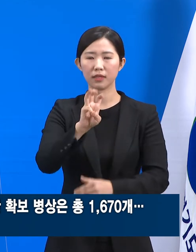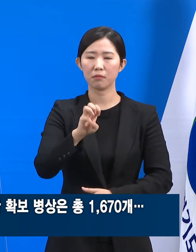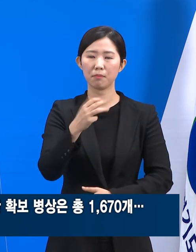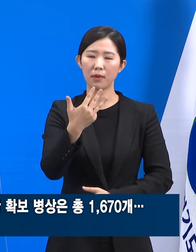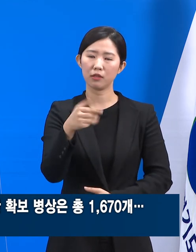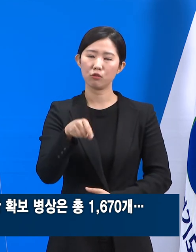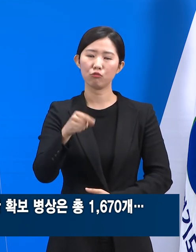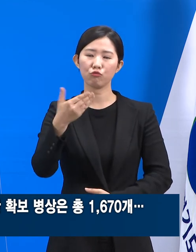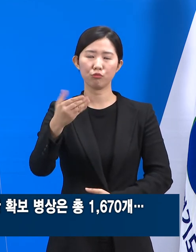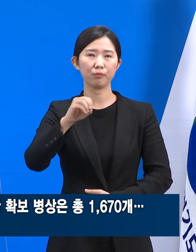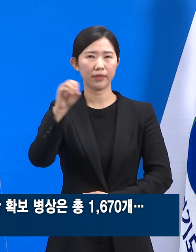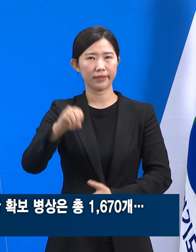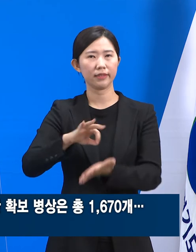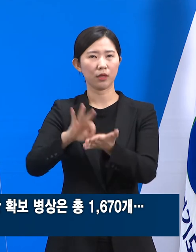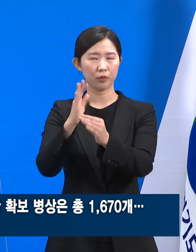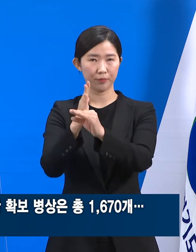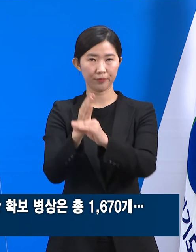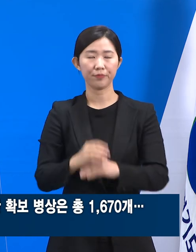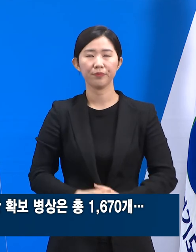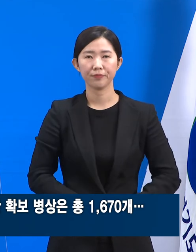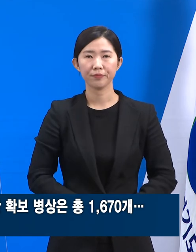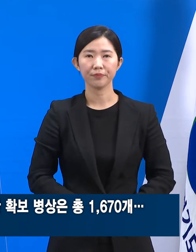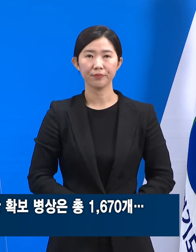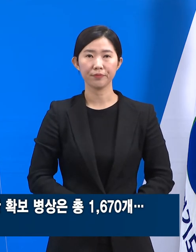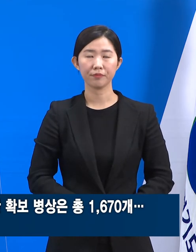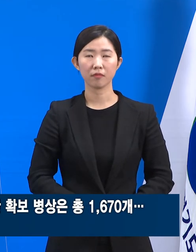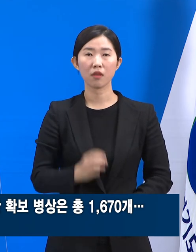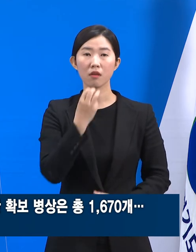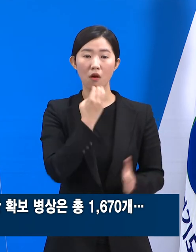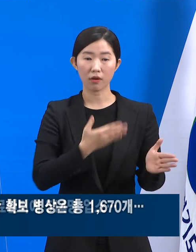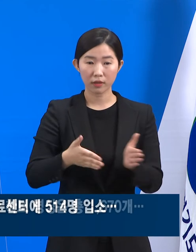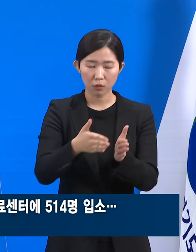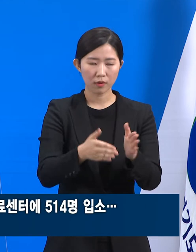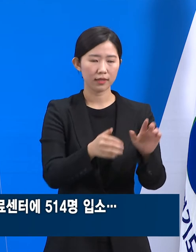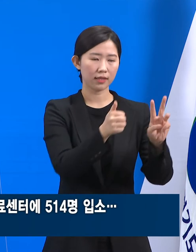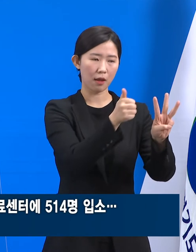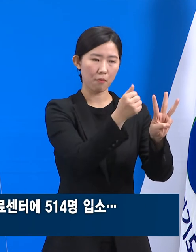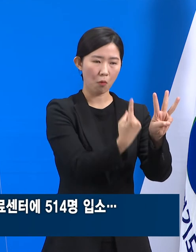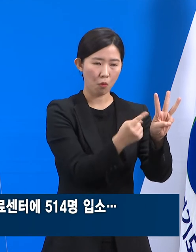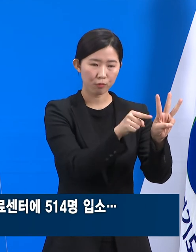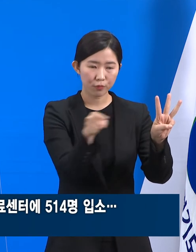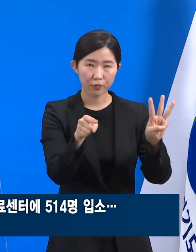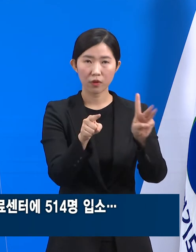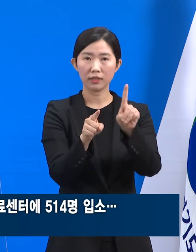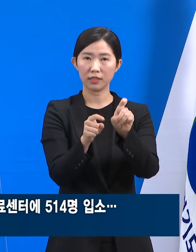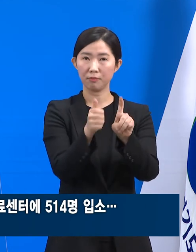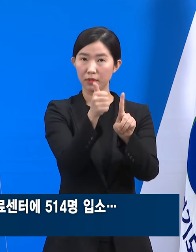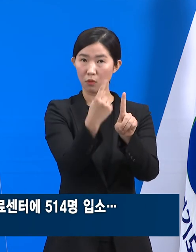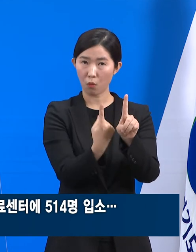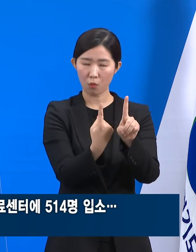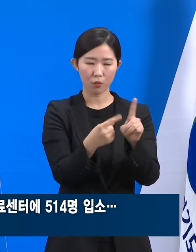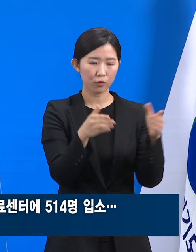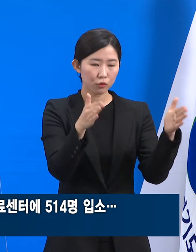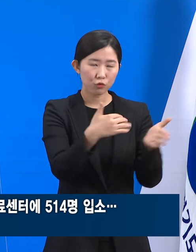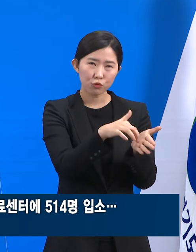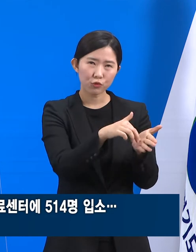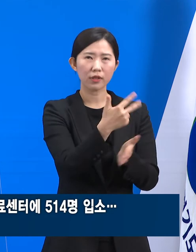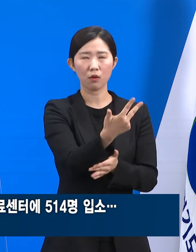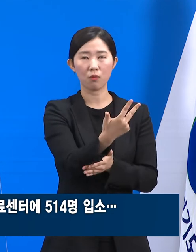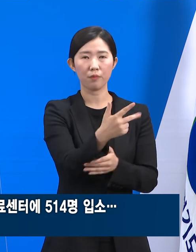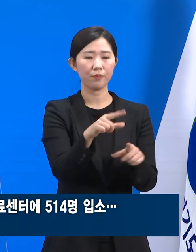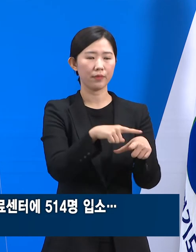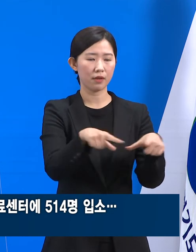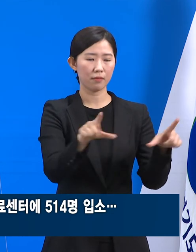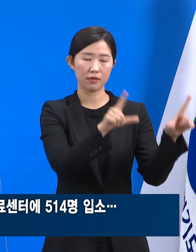%입니다. 경기도 제3호부터 제11호 등 7개의 일반생활치료센터에는